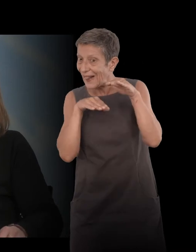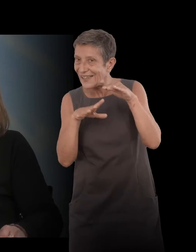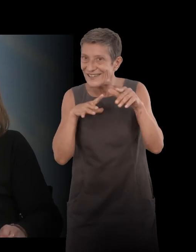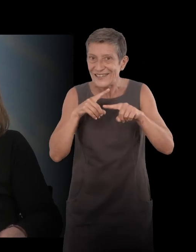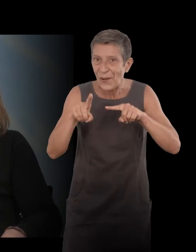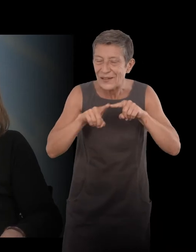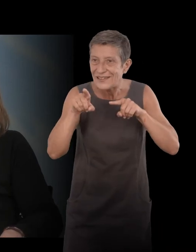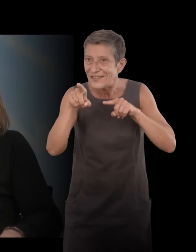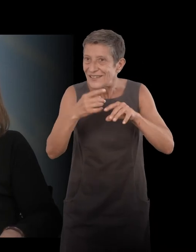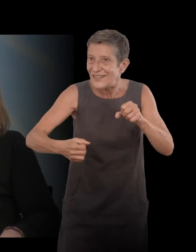qui...